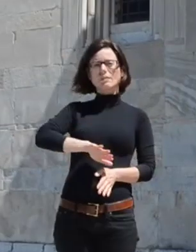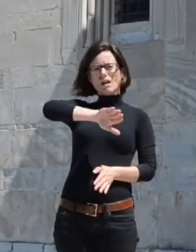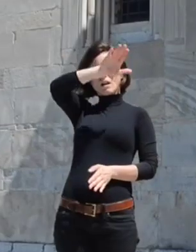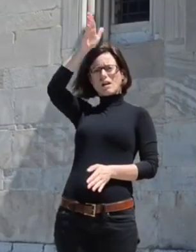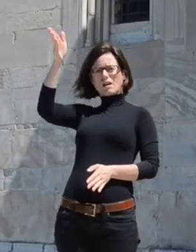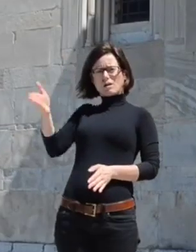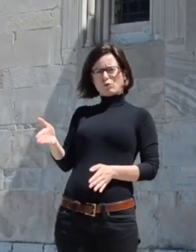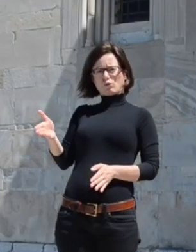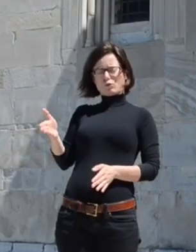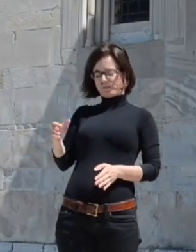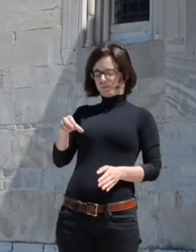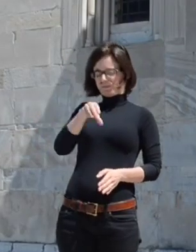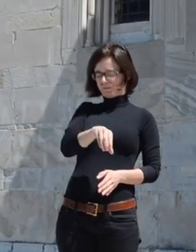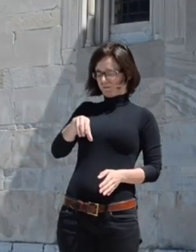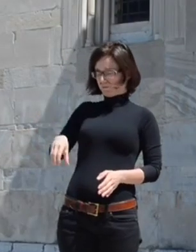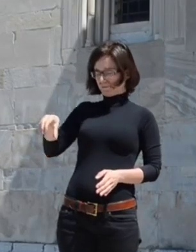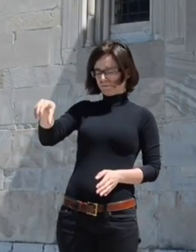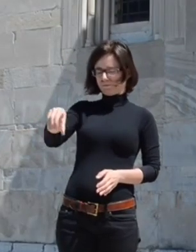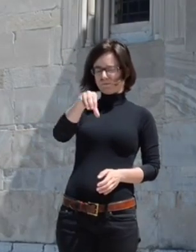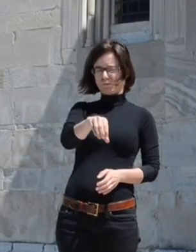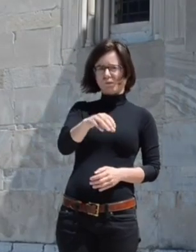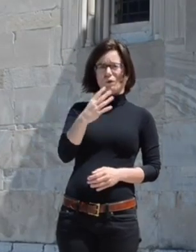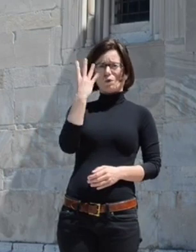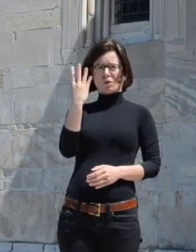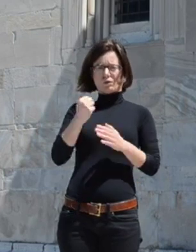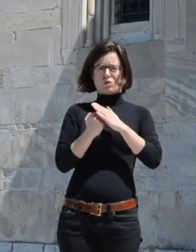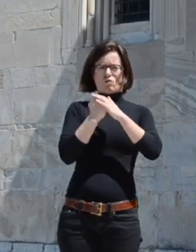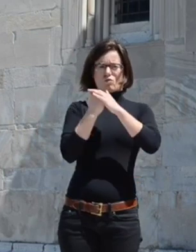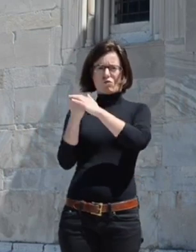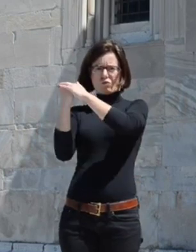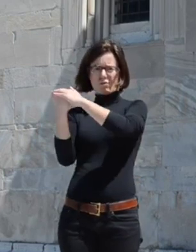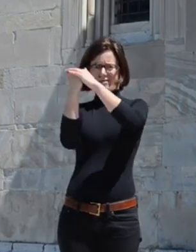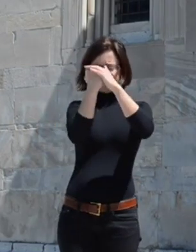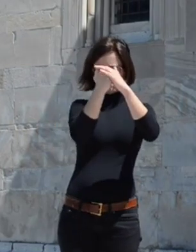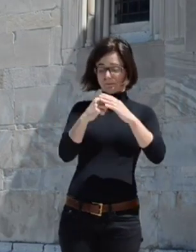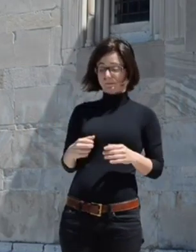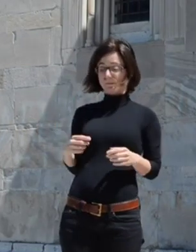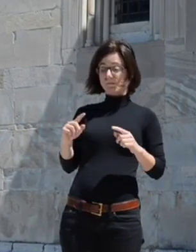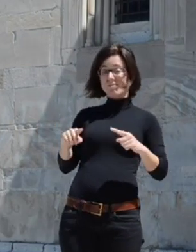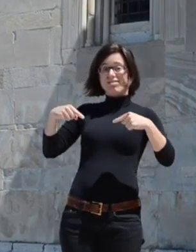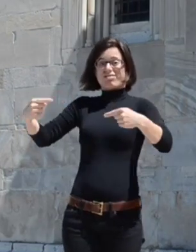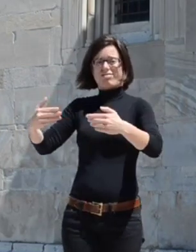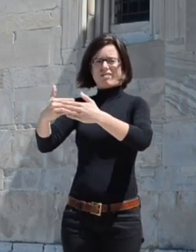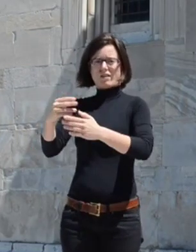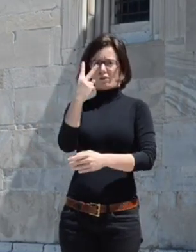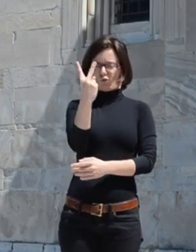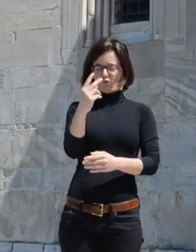L'arco del Protiro a pieno sesto è sorretto da quattro colonne, delle quali due poggianti su leoni di granito rosso di Verona.